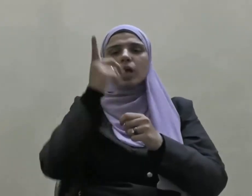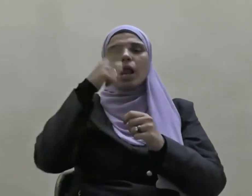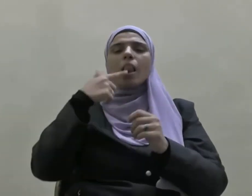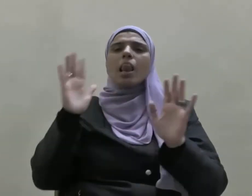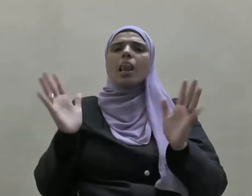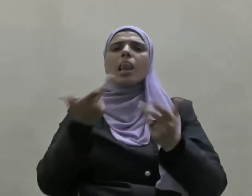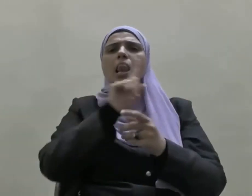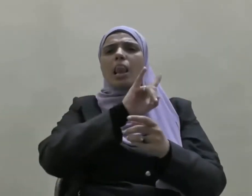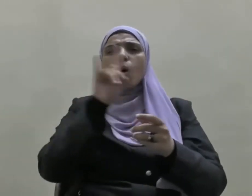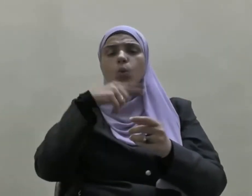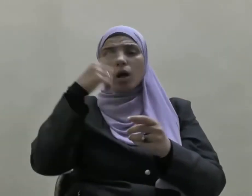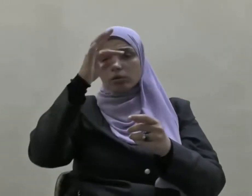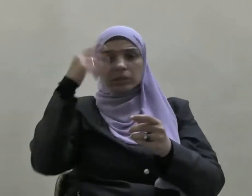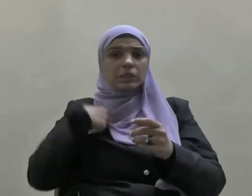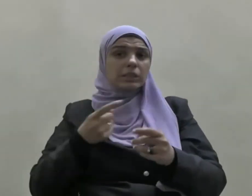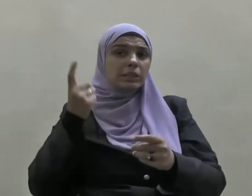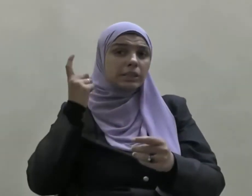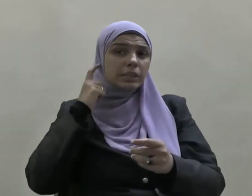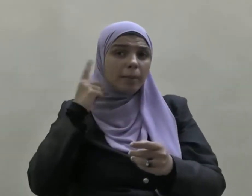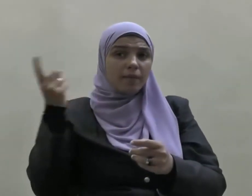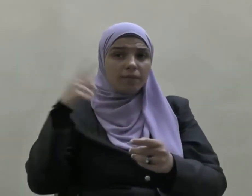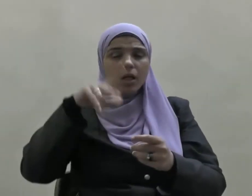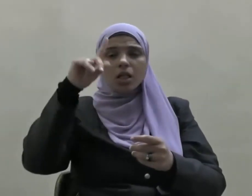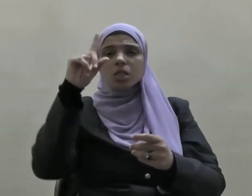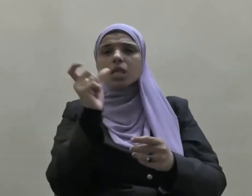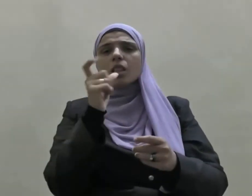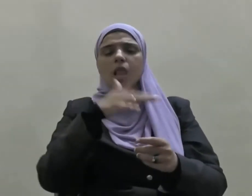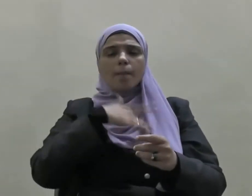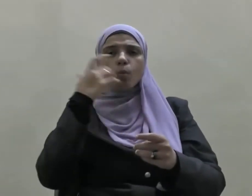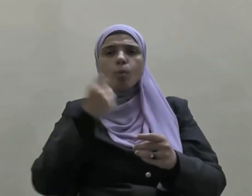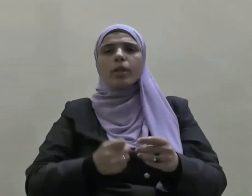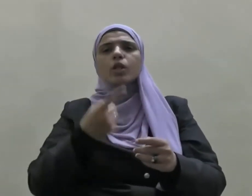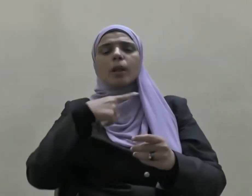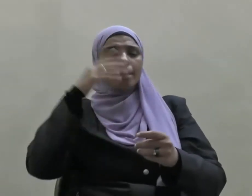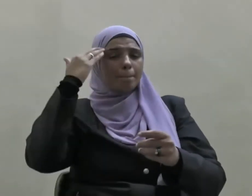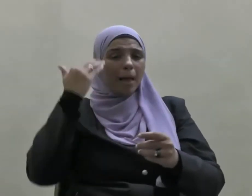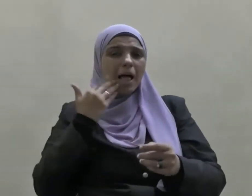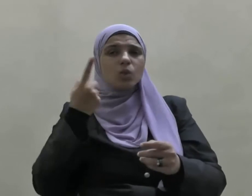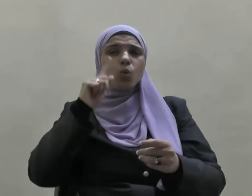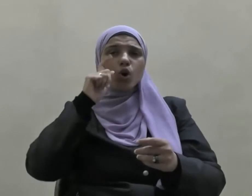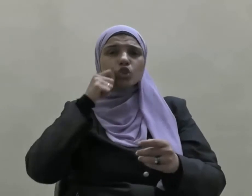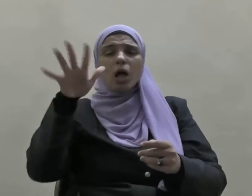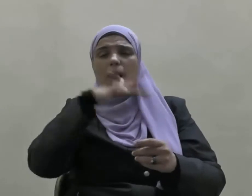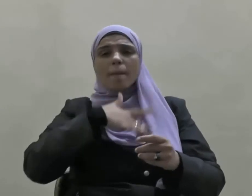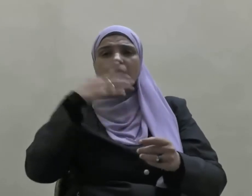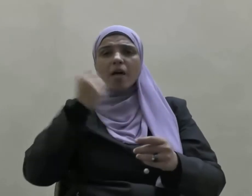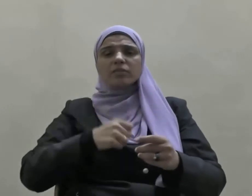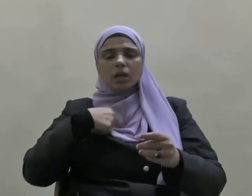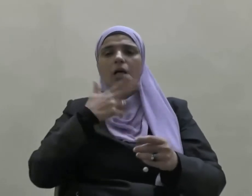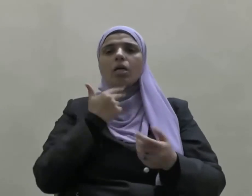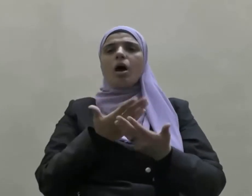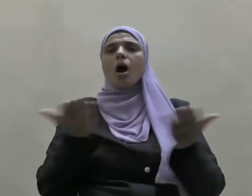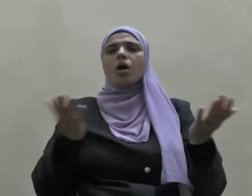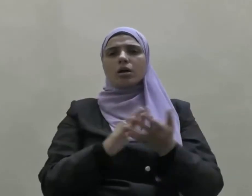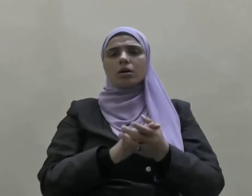لولا إذ سمعتموه ظن المؤمنون والمؤمنات بأنفسهم قيرا